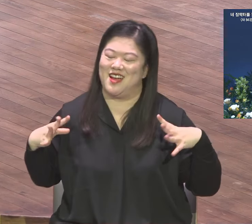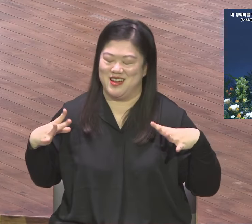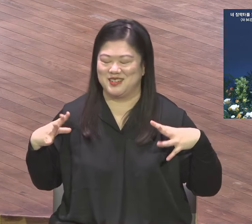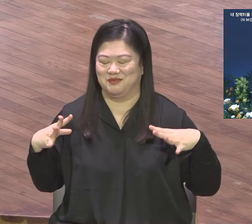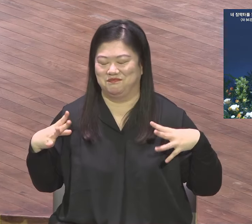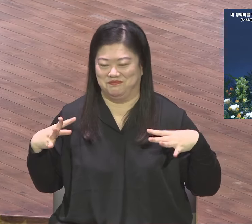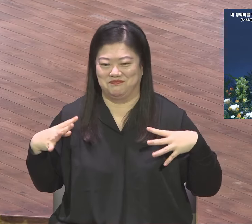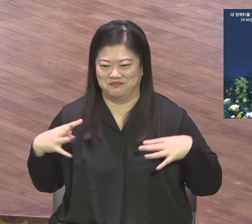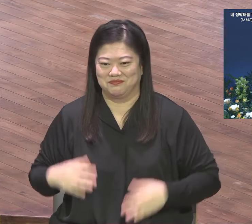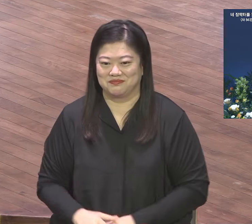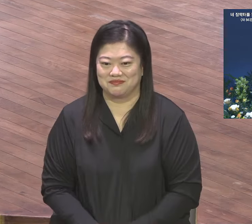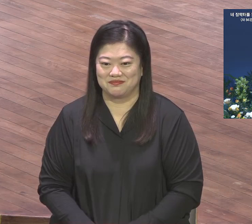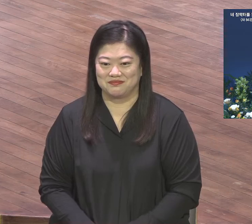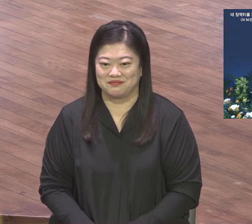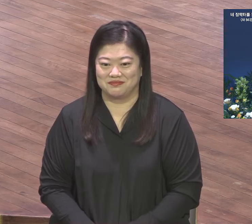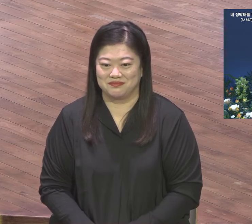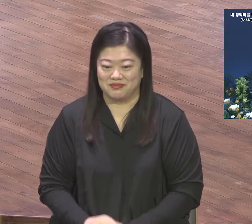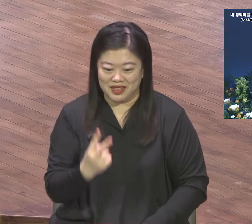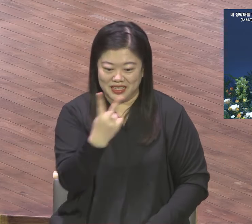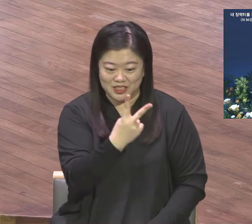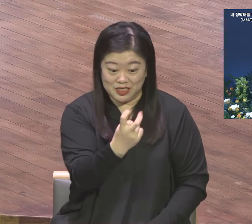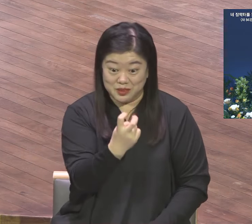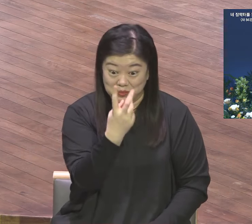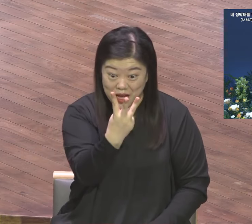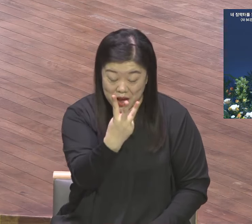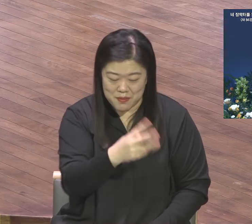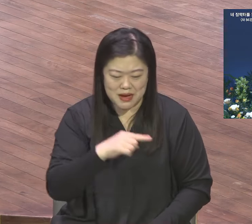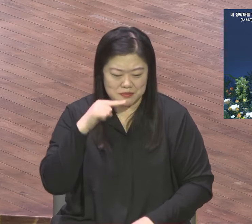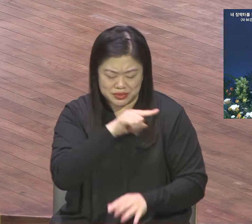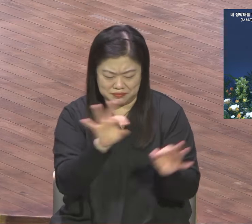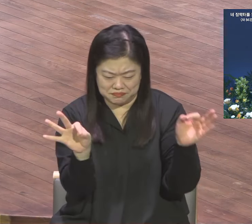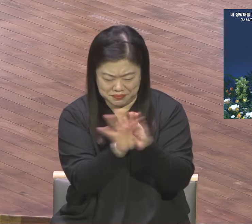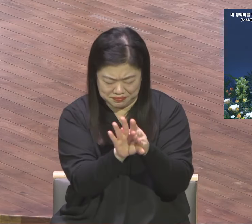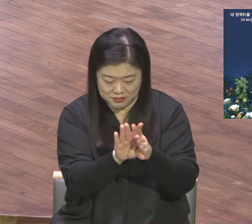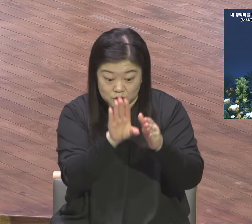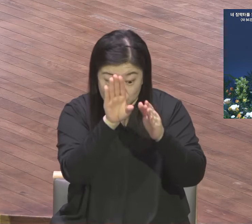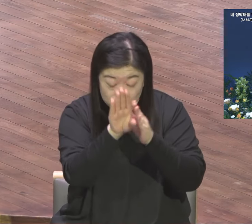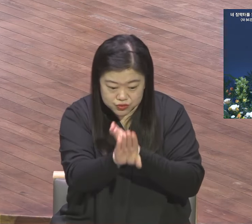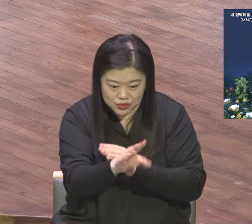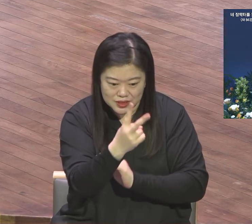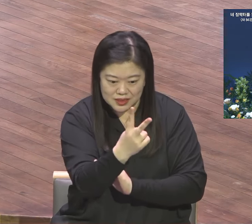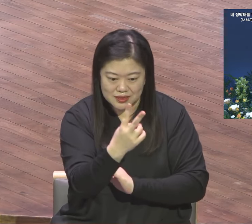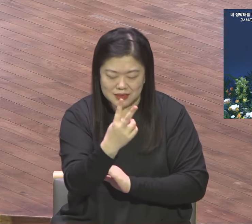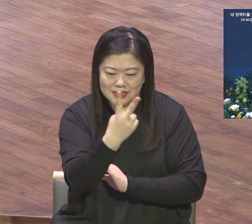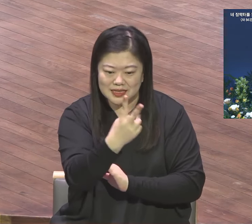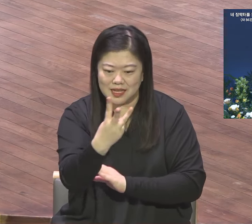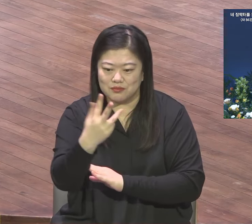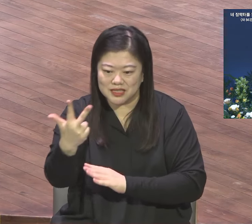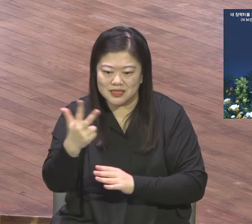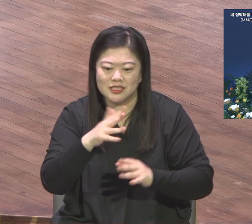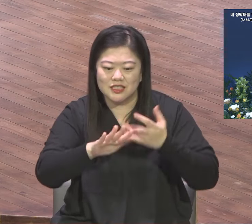2023년 237 성교 원년. 원년이란 말은 스타팅